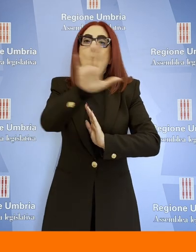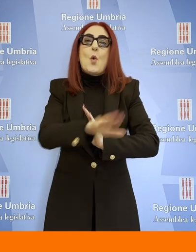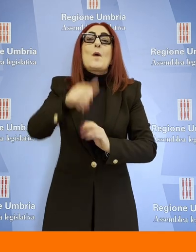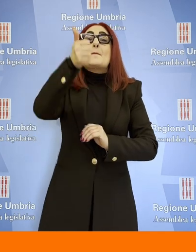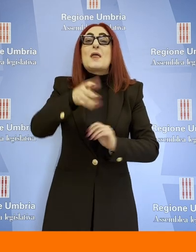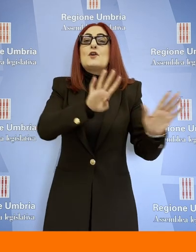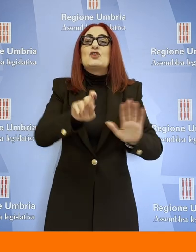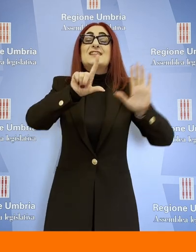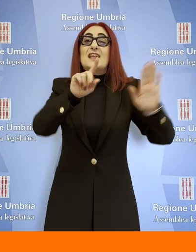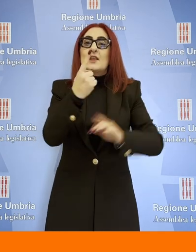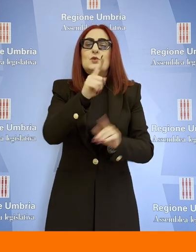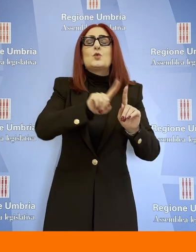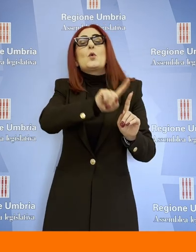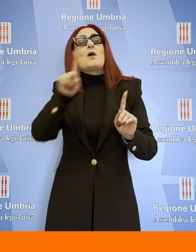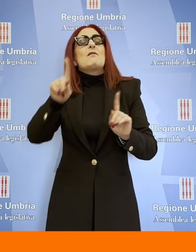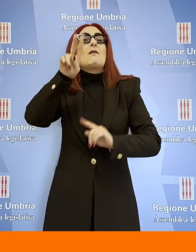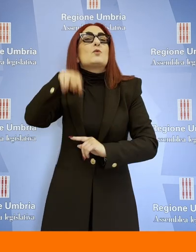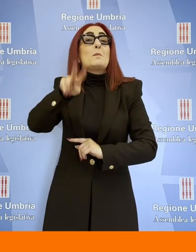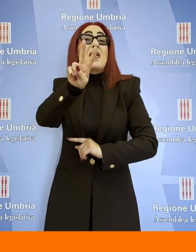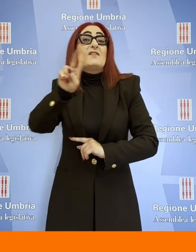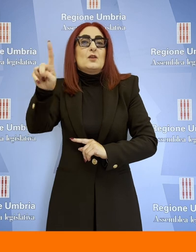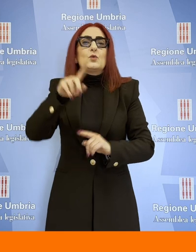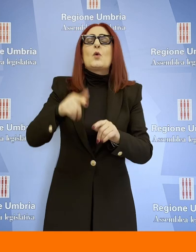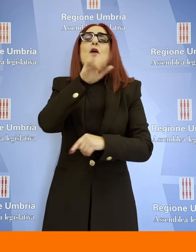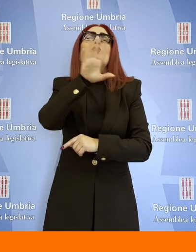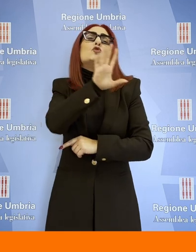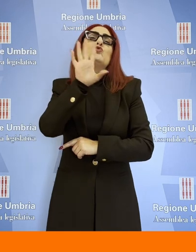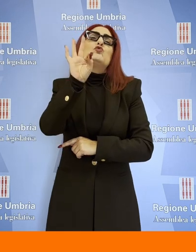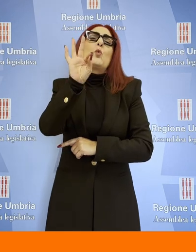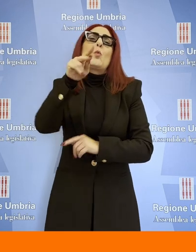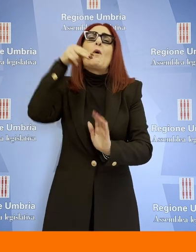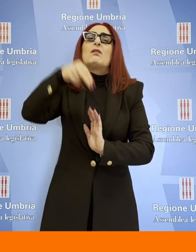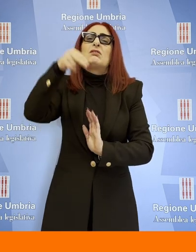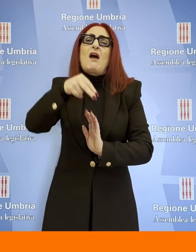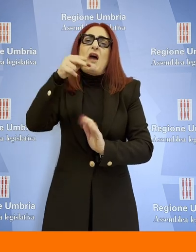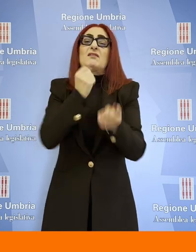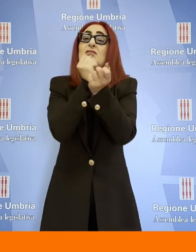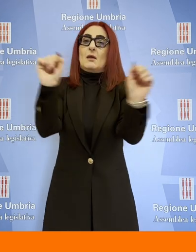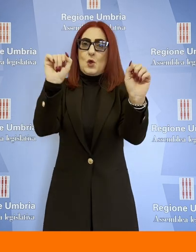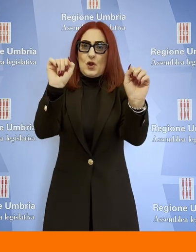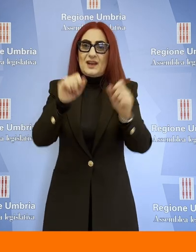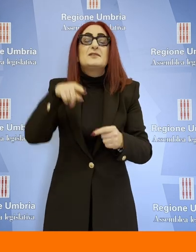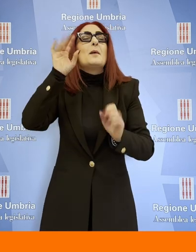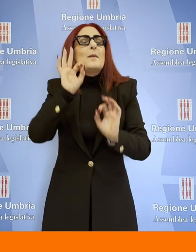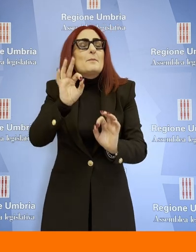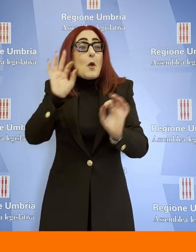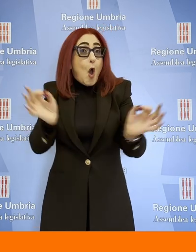mezzo secolo di democrazia. Per l'occasione i membri della Commissione speciale per le